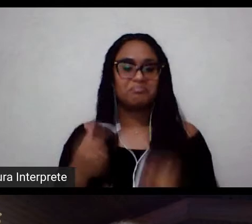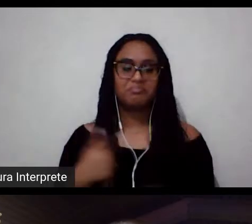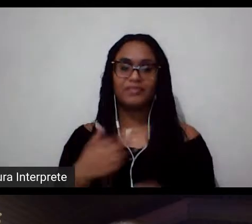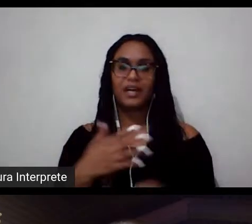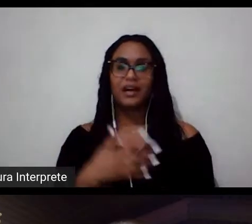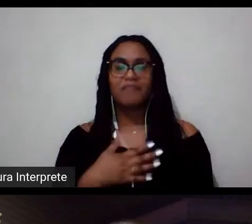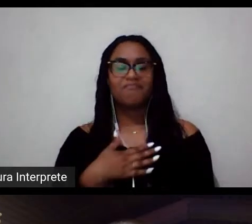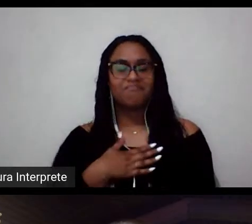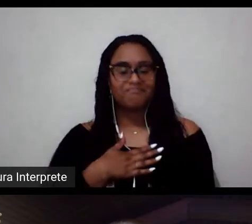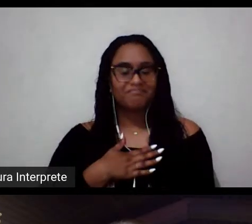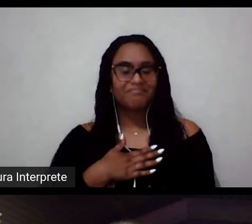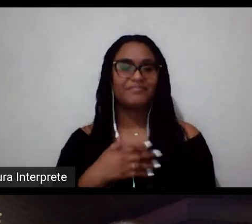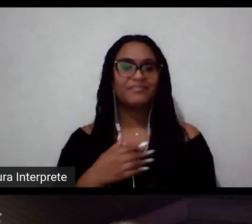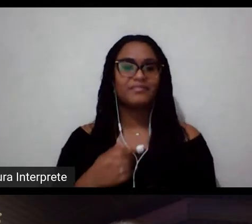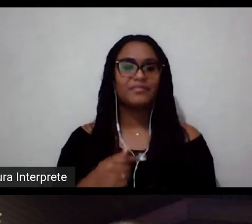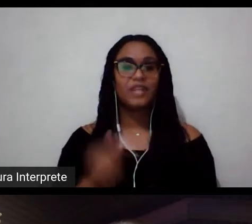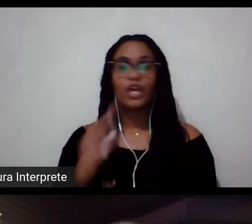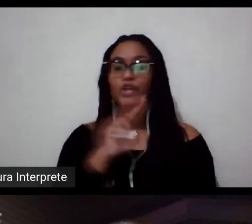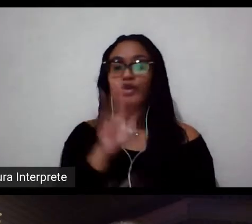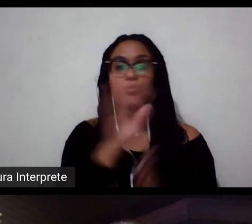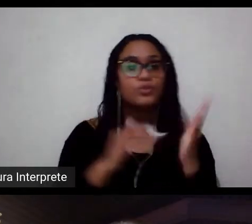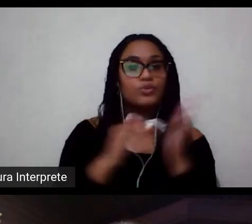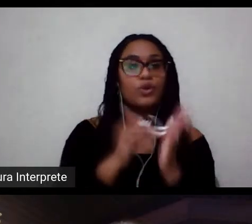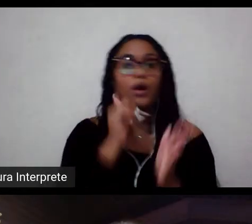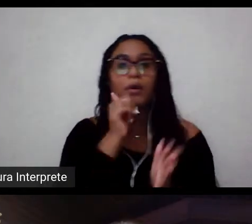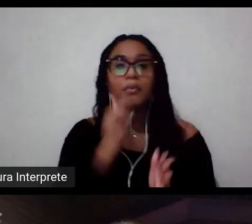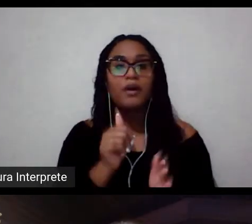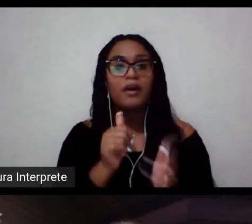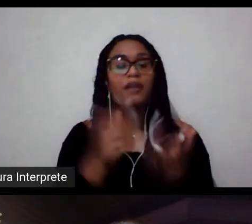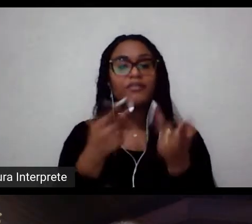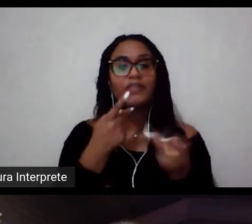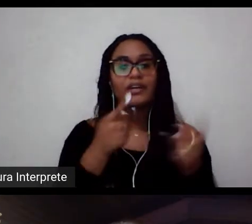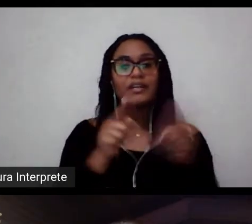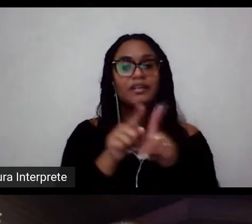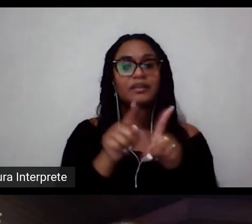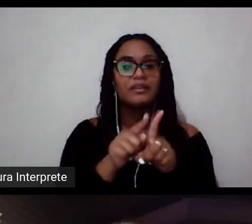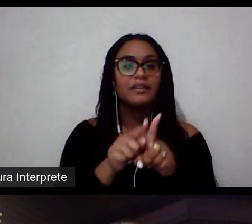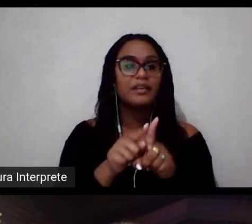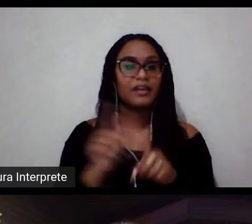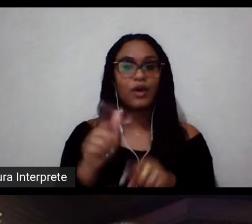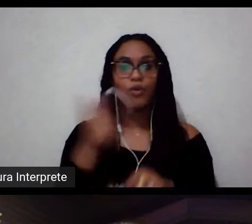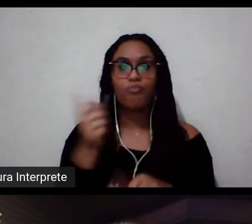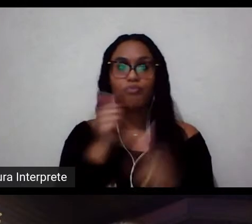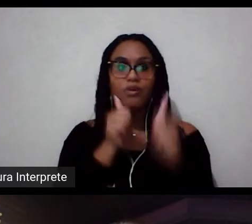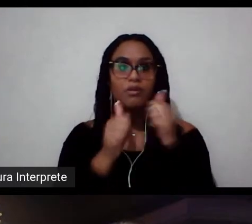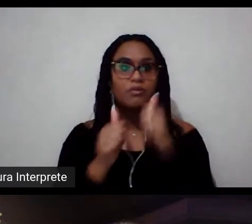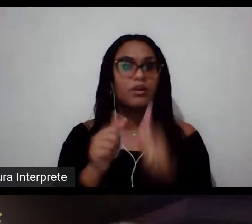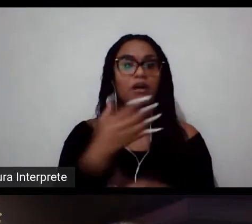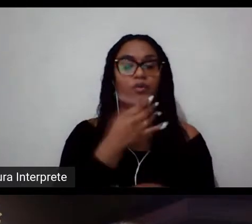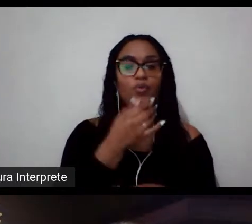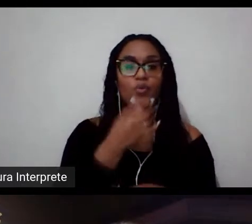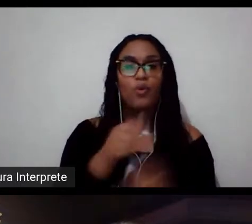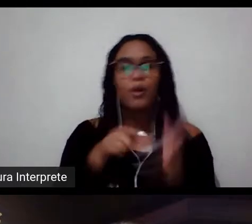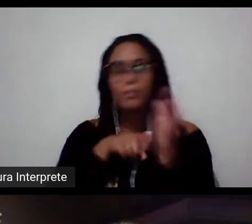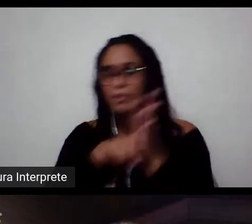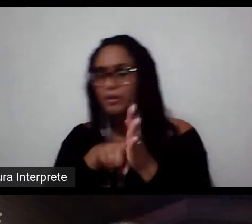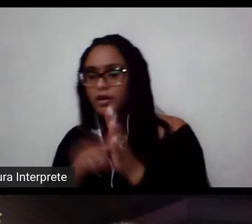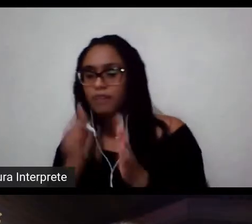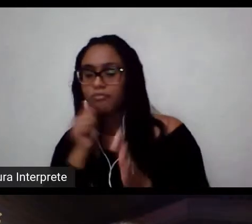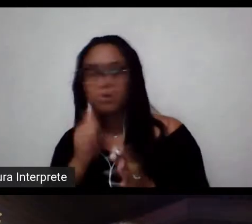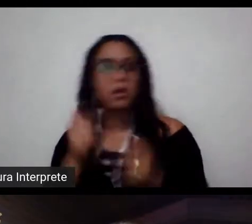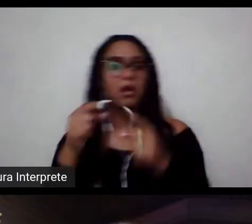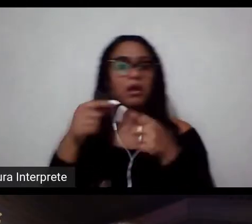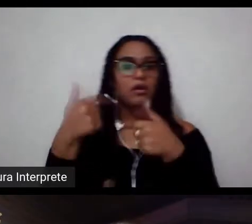nome dessas mulheres, eu poderia dizer também que há uma série de outras mulheres e de homens que pesquisam sobre mulheres no esporte,